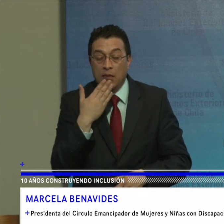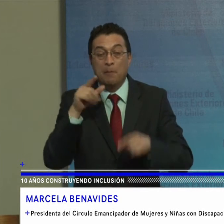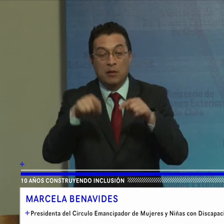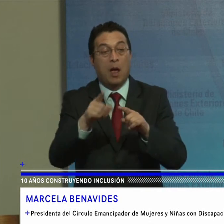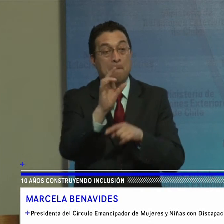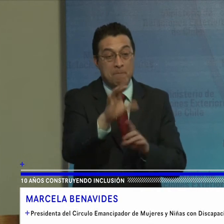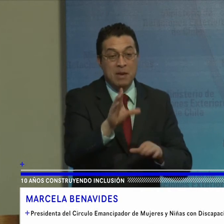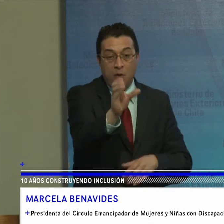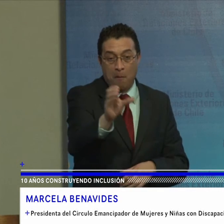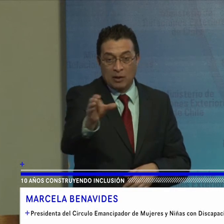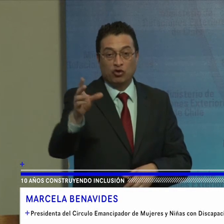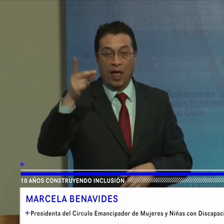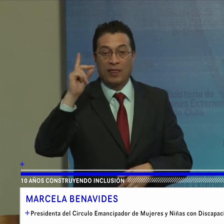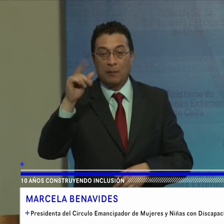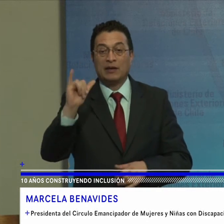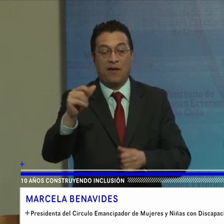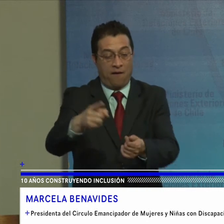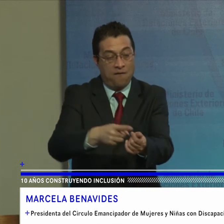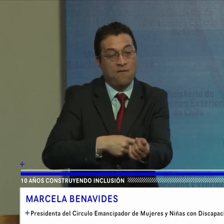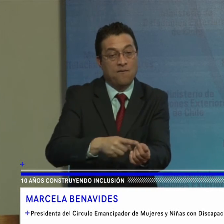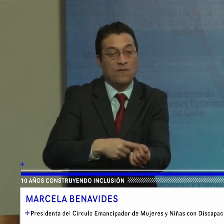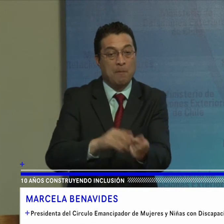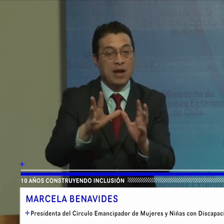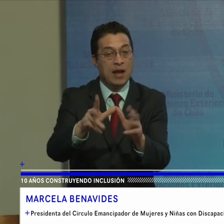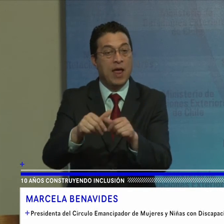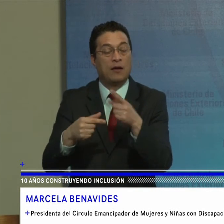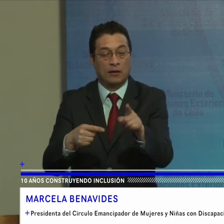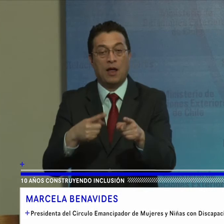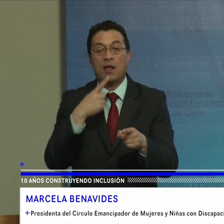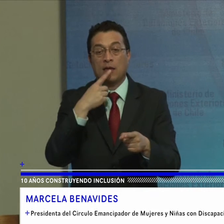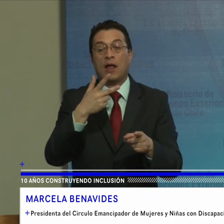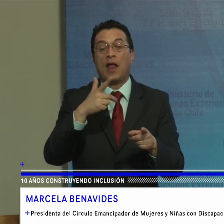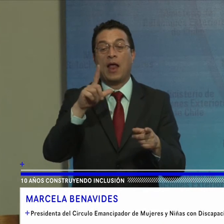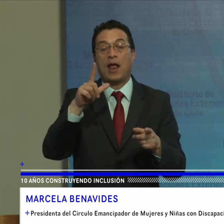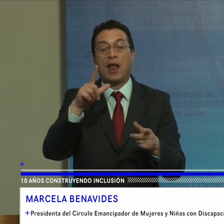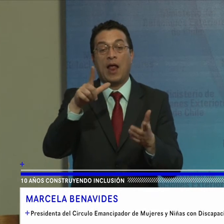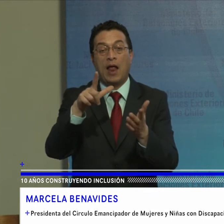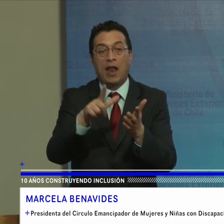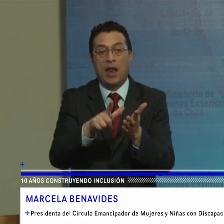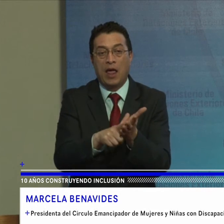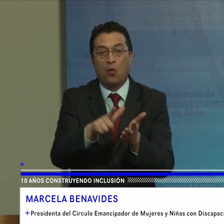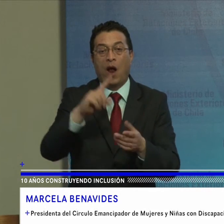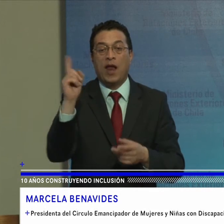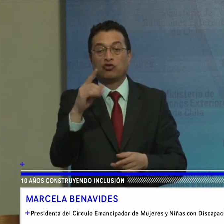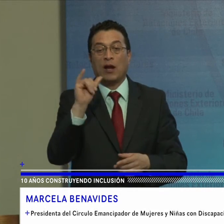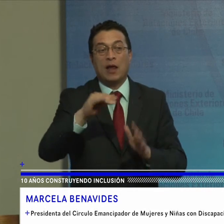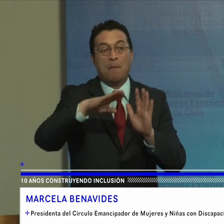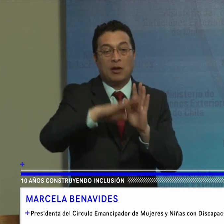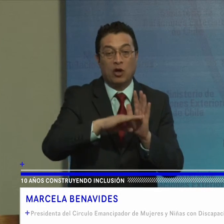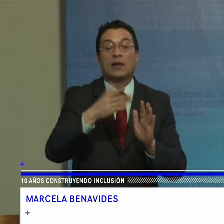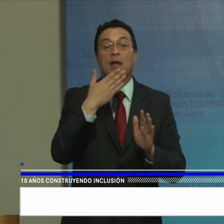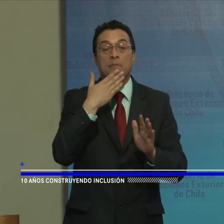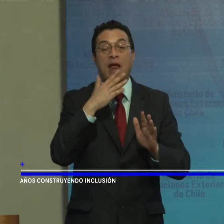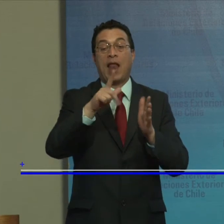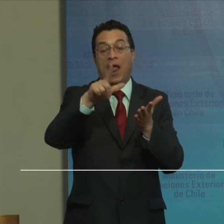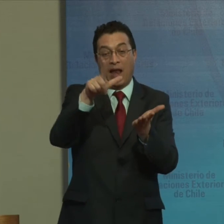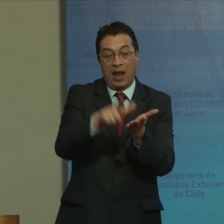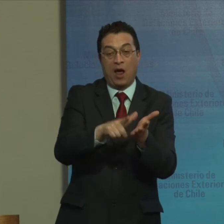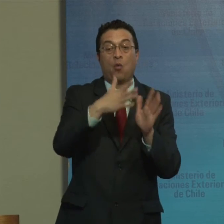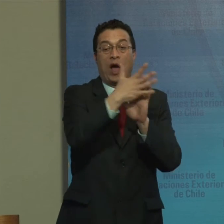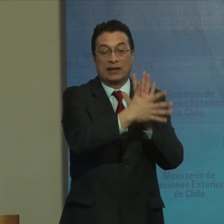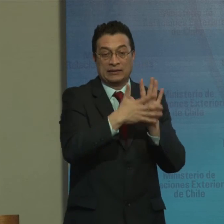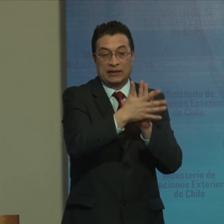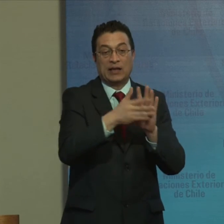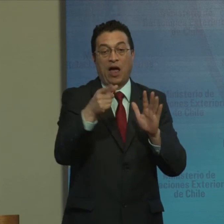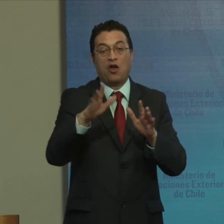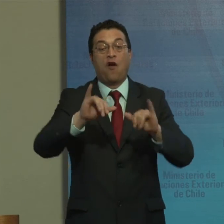propias Personas Con discapacidad Y sus familiares En las lenguas Nacionales Y minoritarias Incluida la lengua De seren Y en formatos